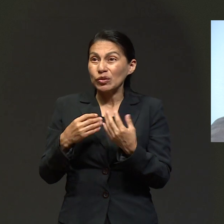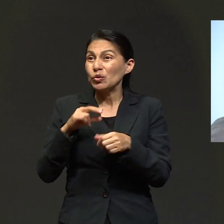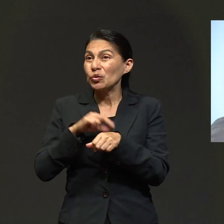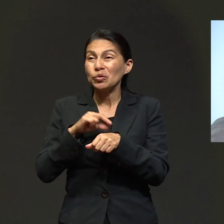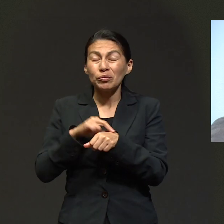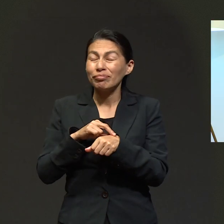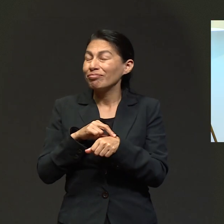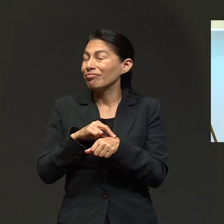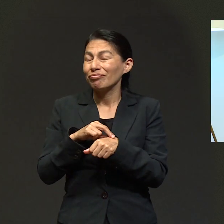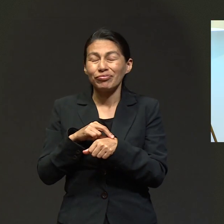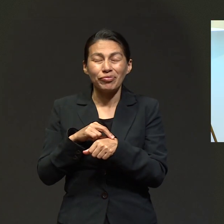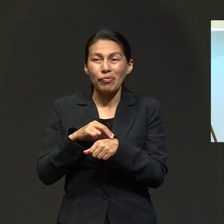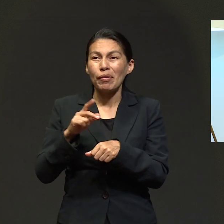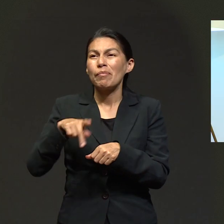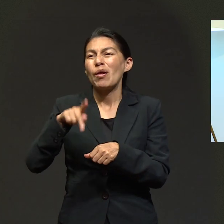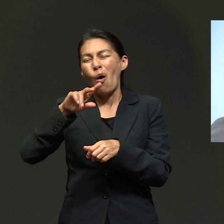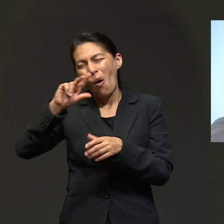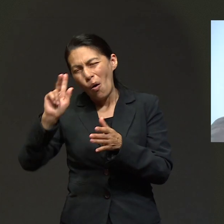atendieran.